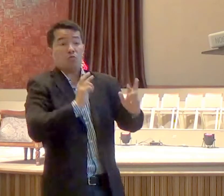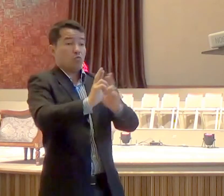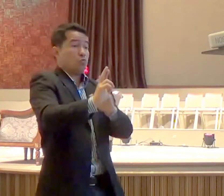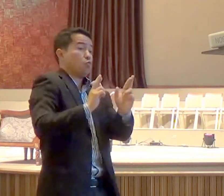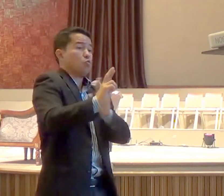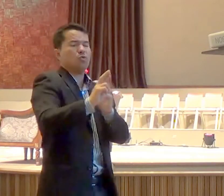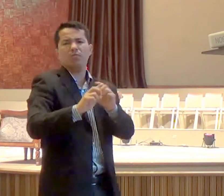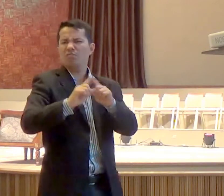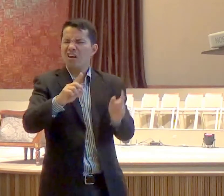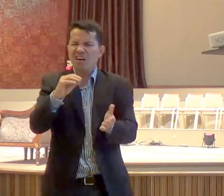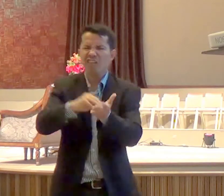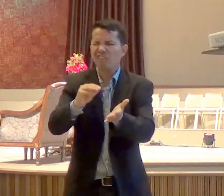mas, e Jesus?